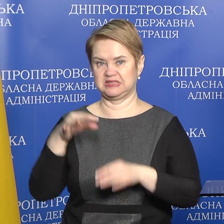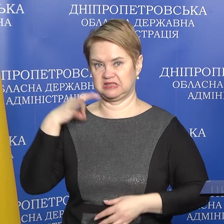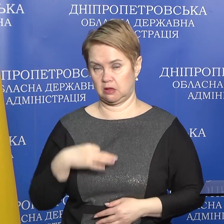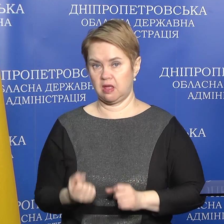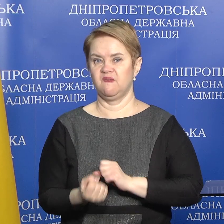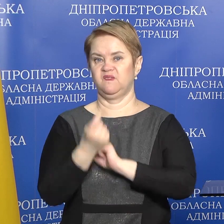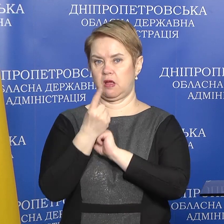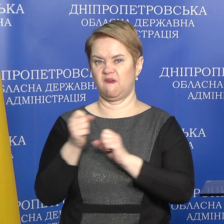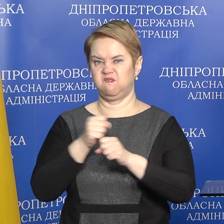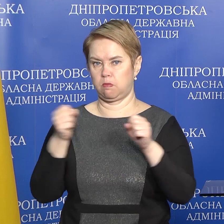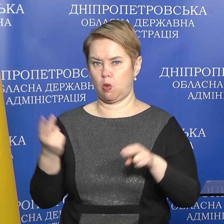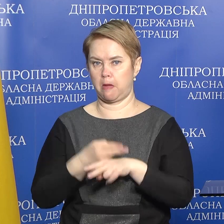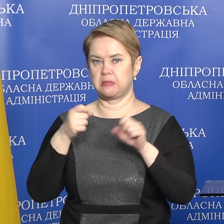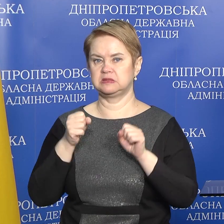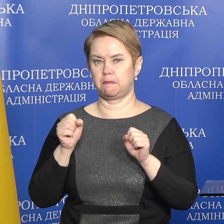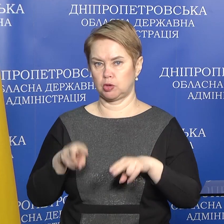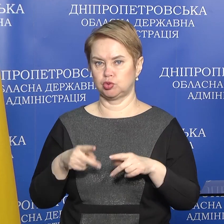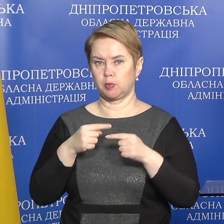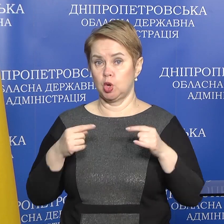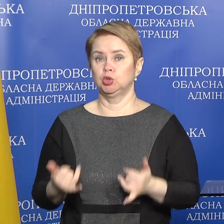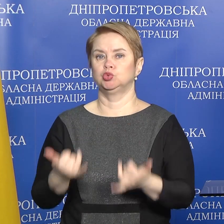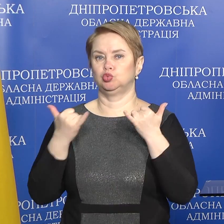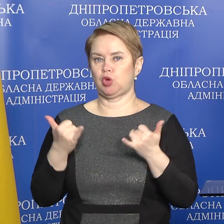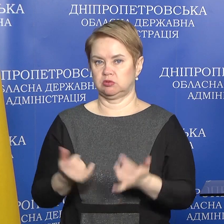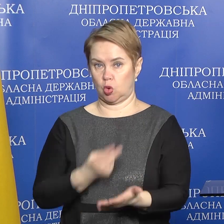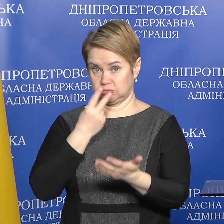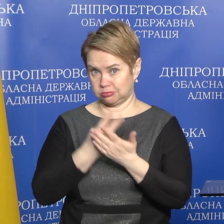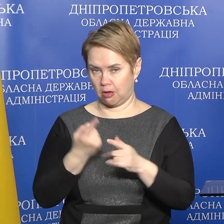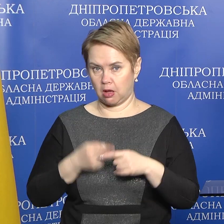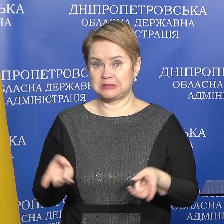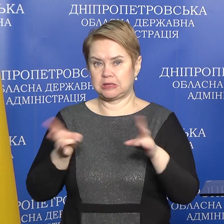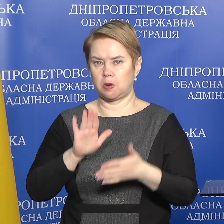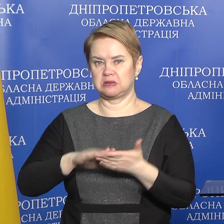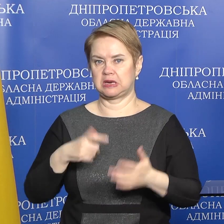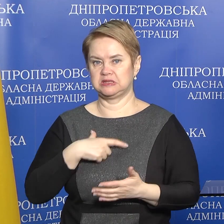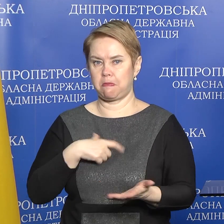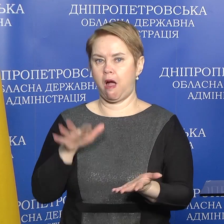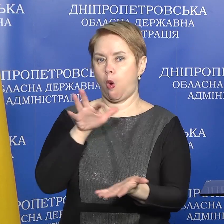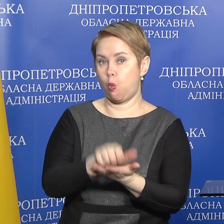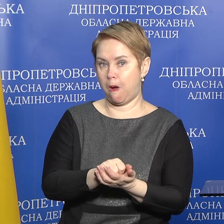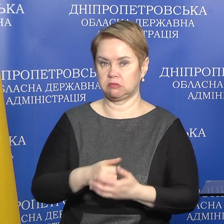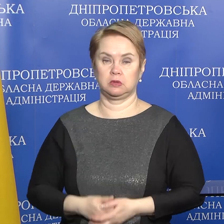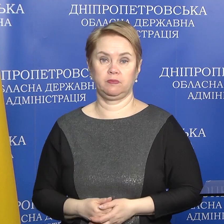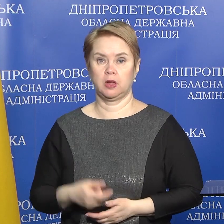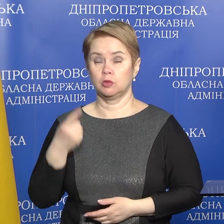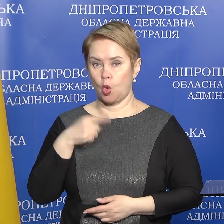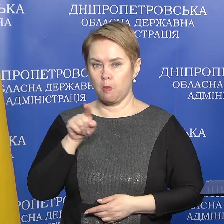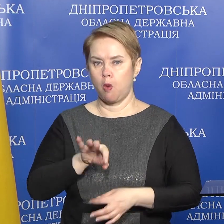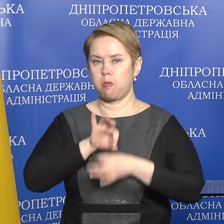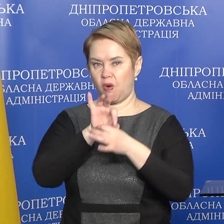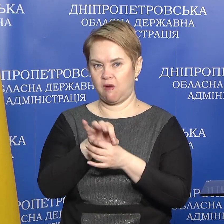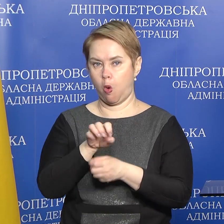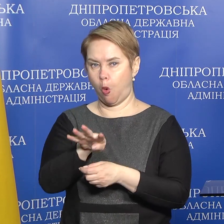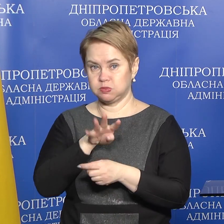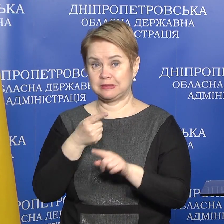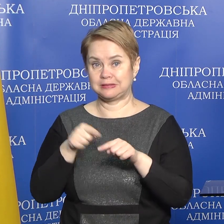виявили вибухонебезпечний предмет сучасного зразка, який залишили після себе окупанти, тому що вони проводили